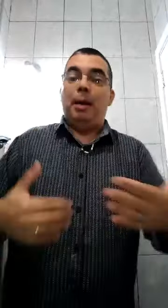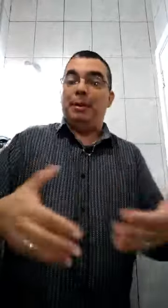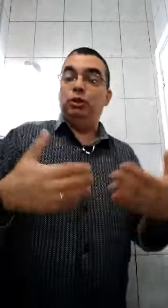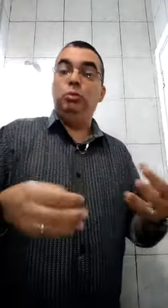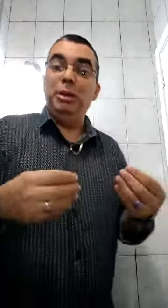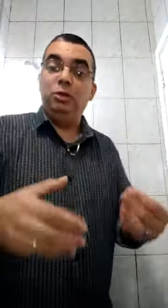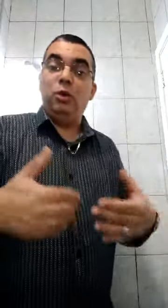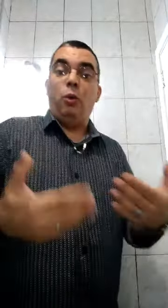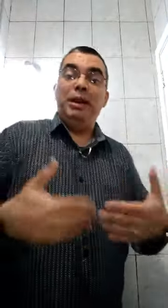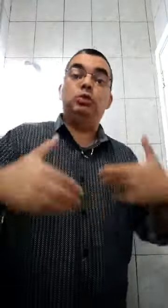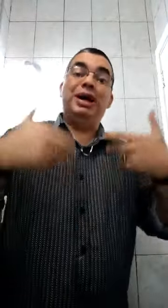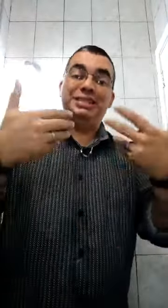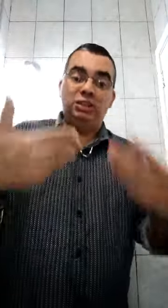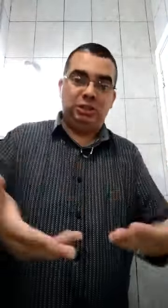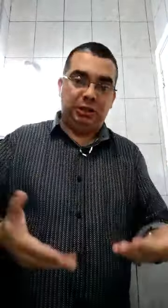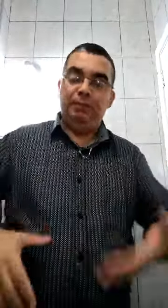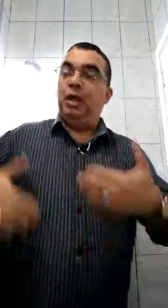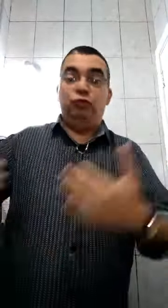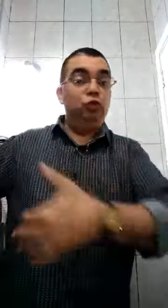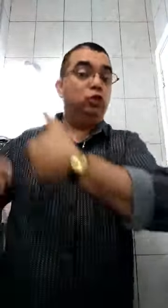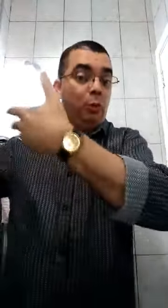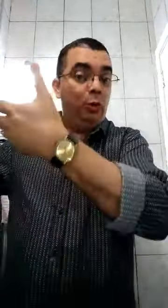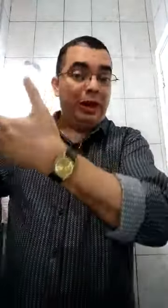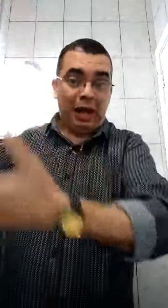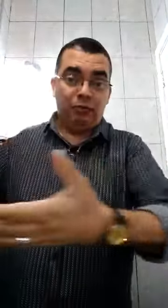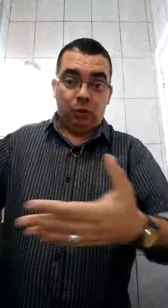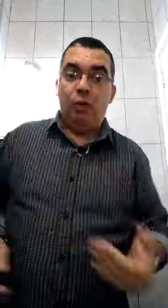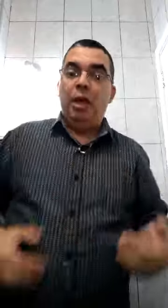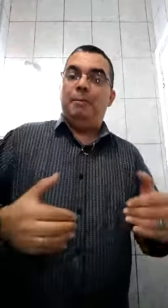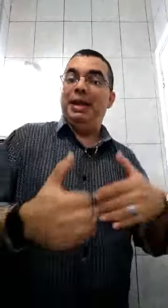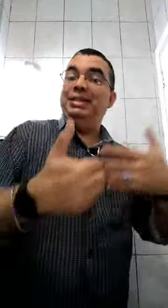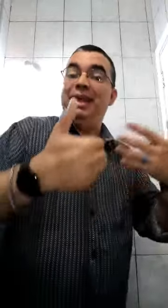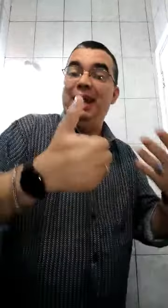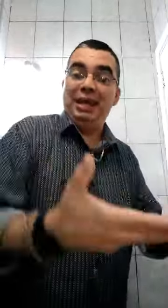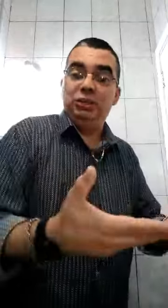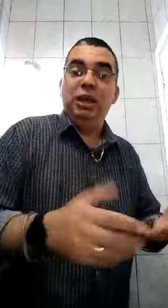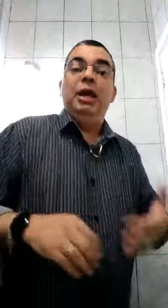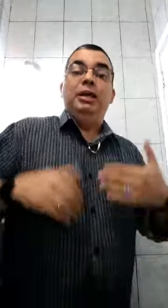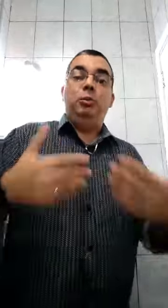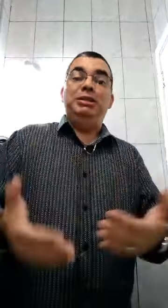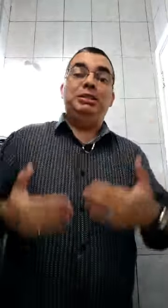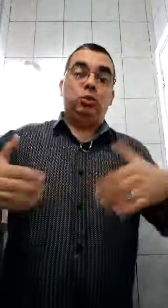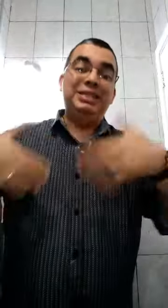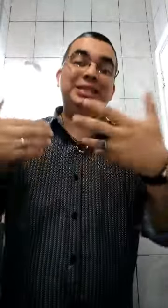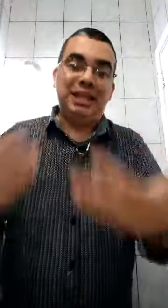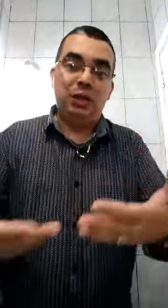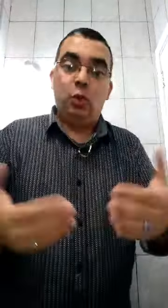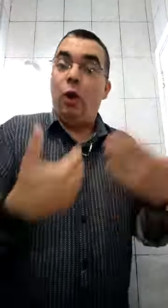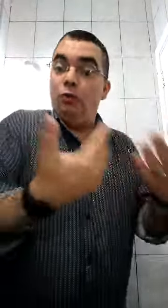A partir do momento que eu começo a assistir vídeos pornográficos pela internet e eu me sinto excitado ao